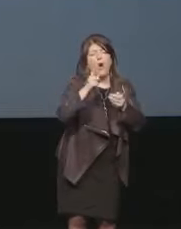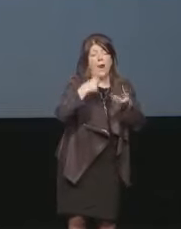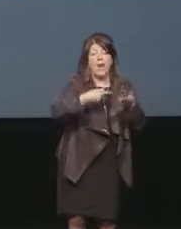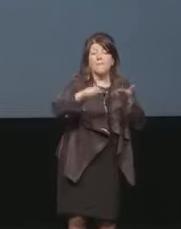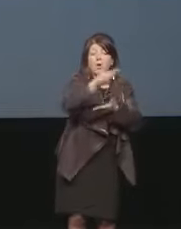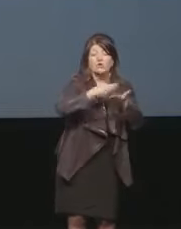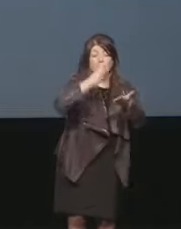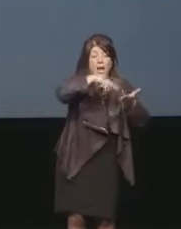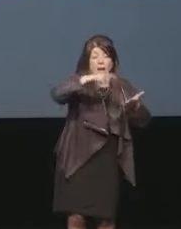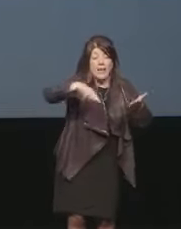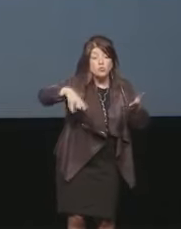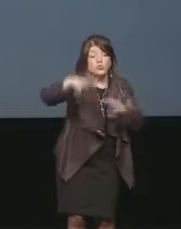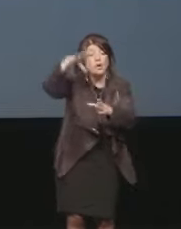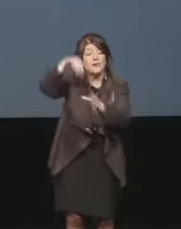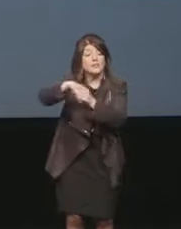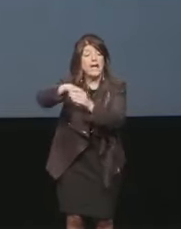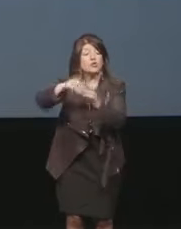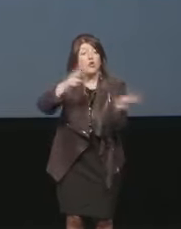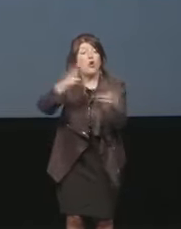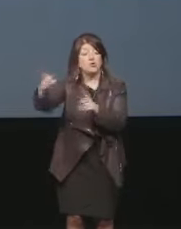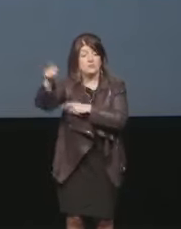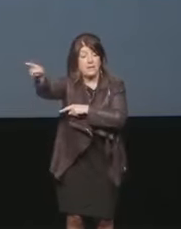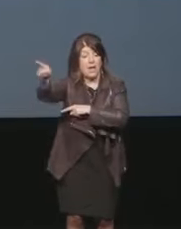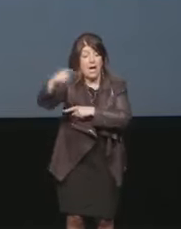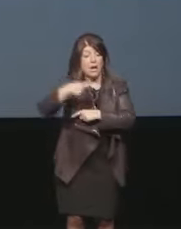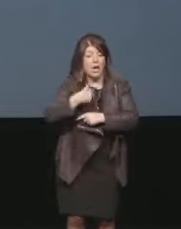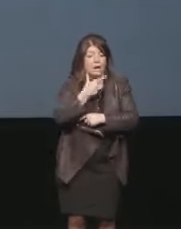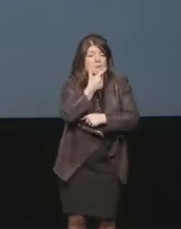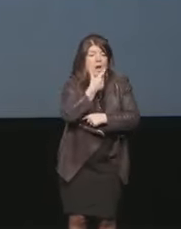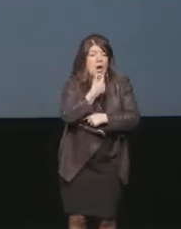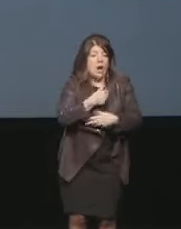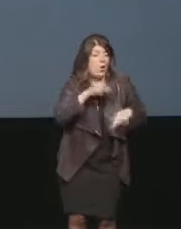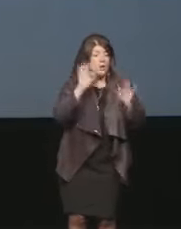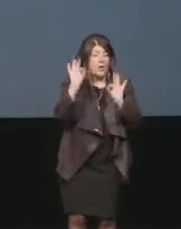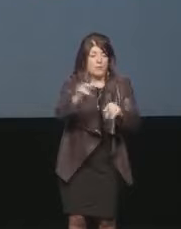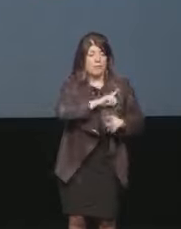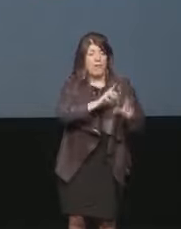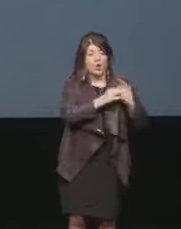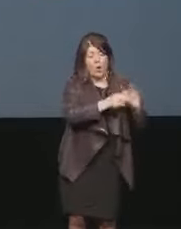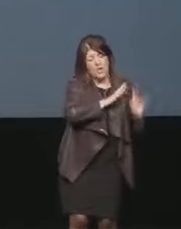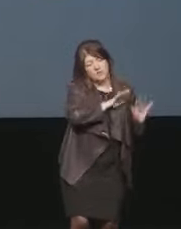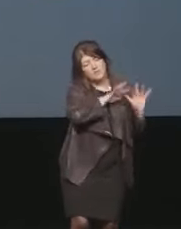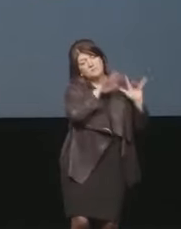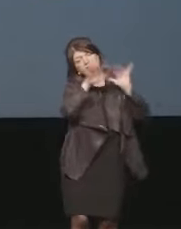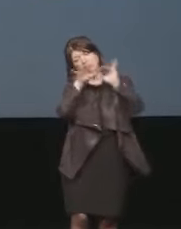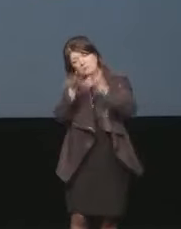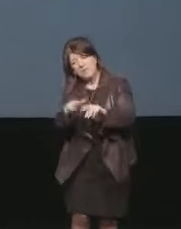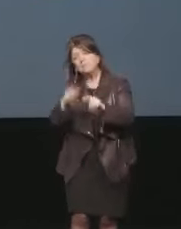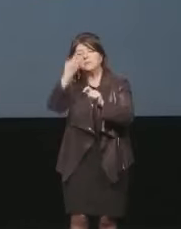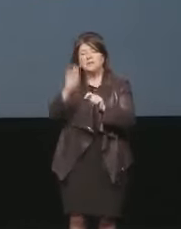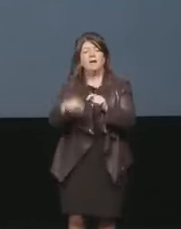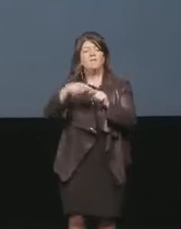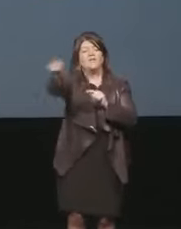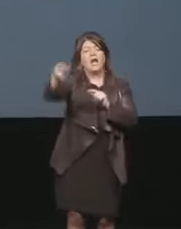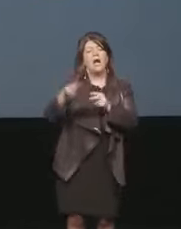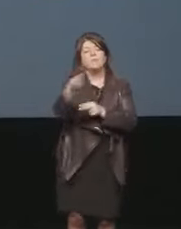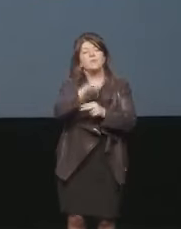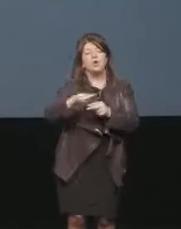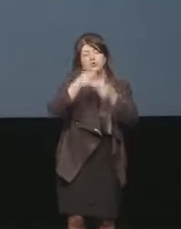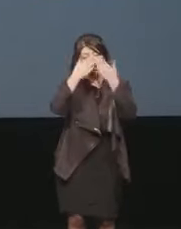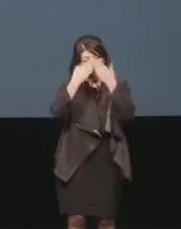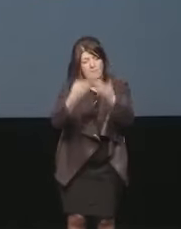L'ho trovato bello e giusto e di lì sono partita con i colleghi per dare vita ad un progetto più ampio